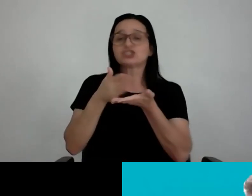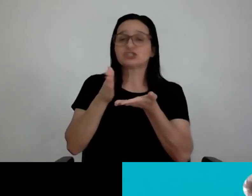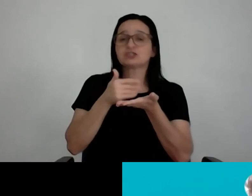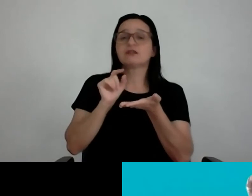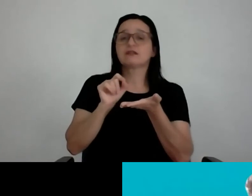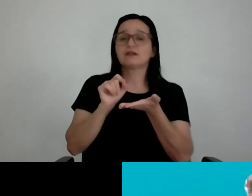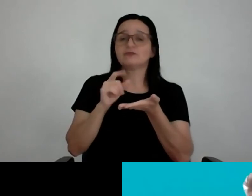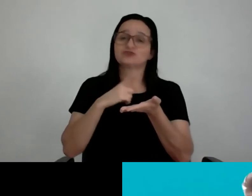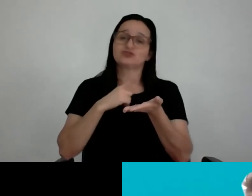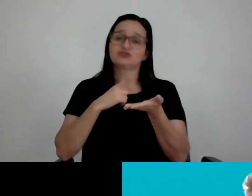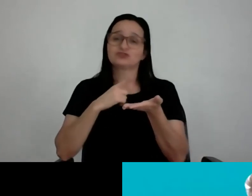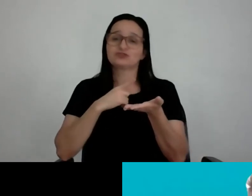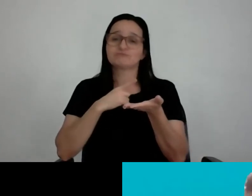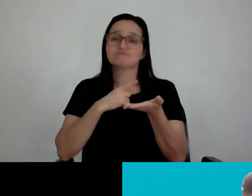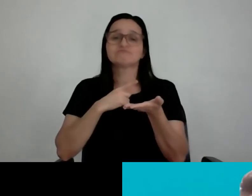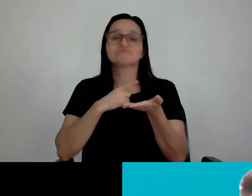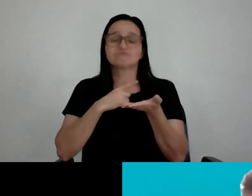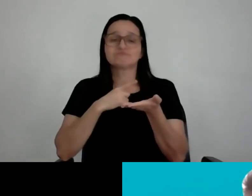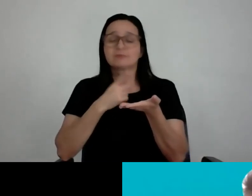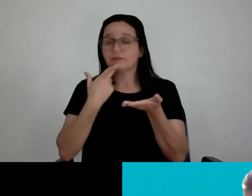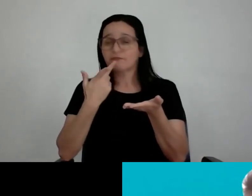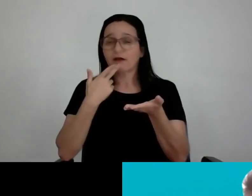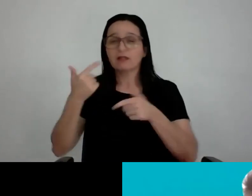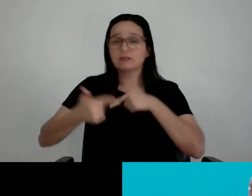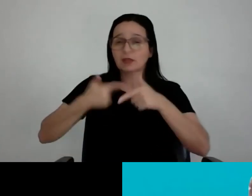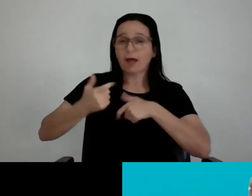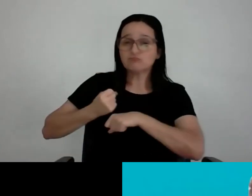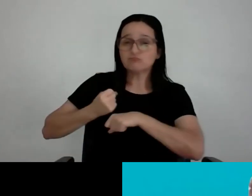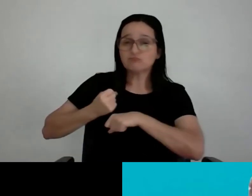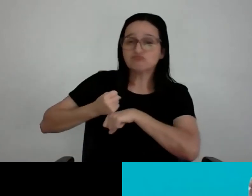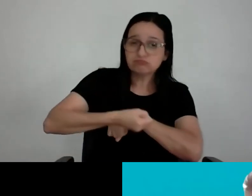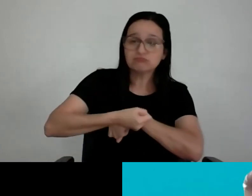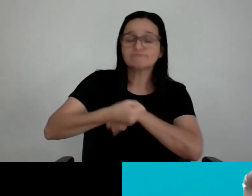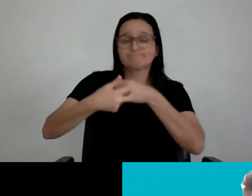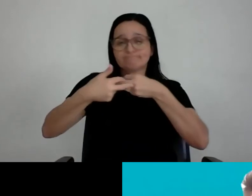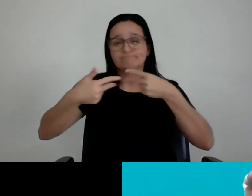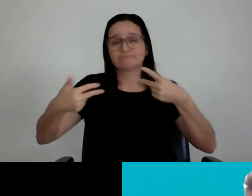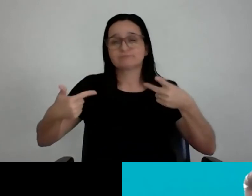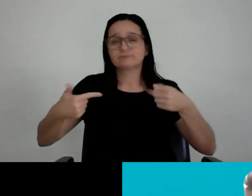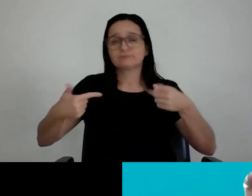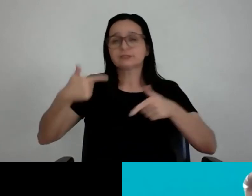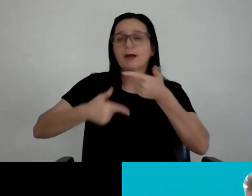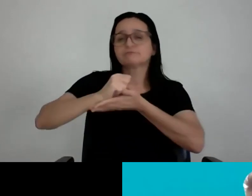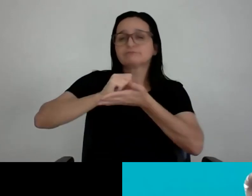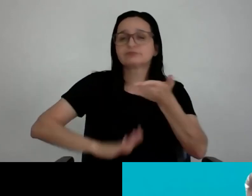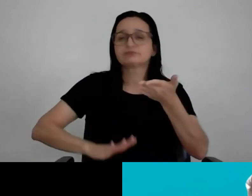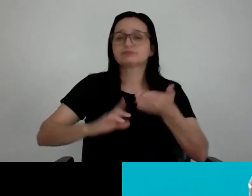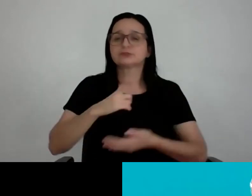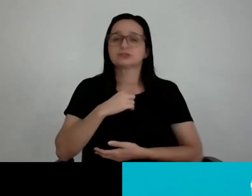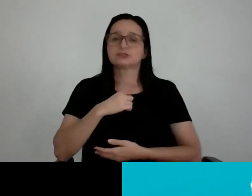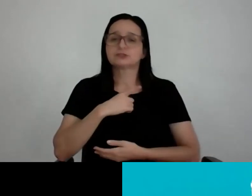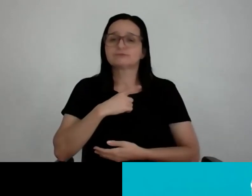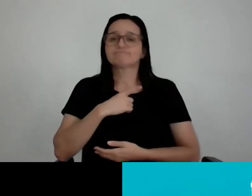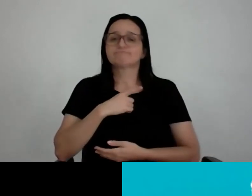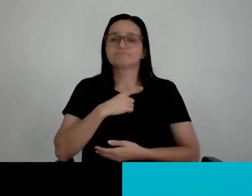muito mais sobre trabalho, dedicação, fala muito mais sobre as atividades que a gente tem que buscar depois da